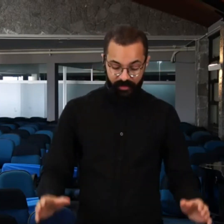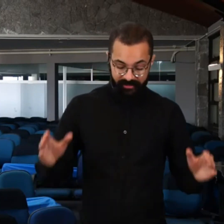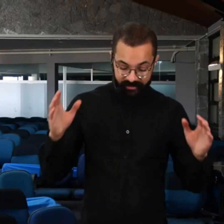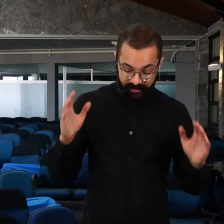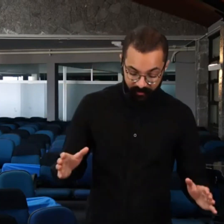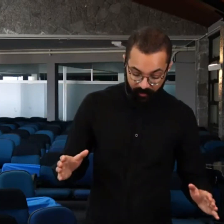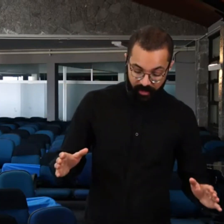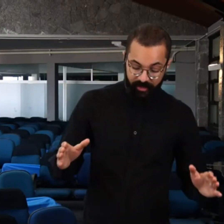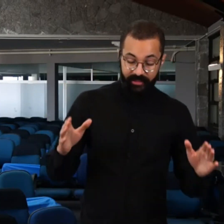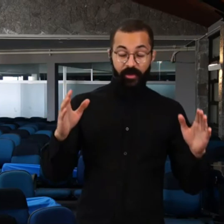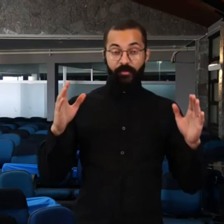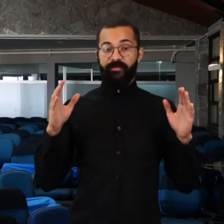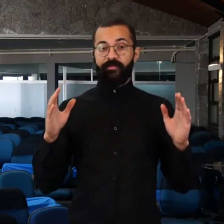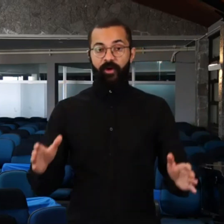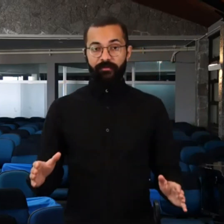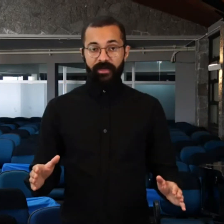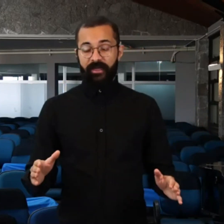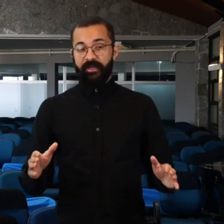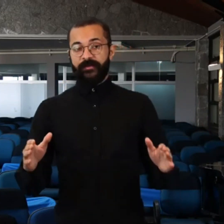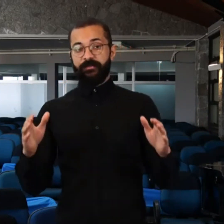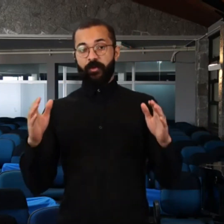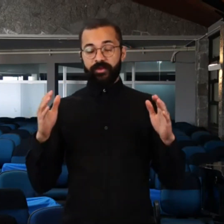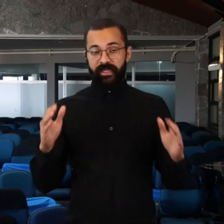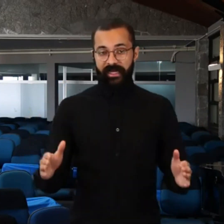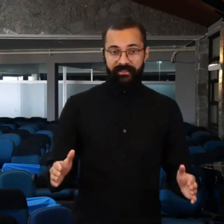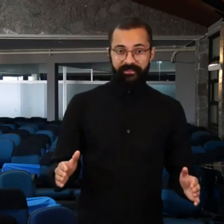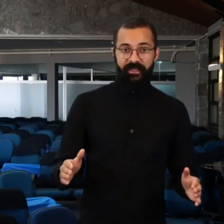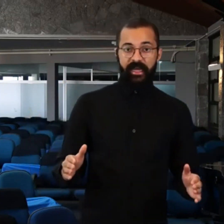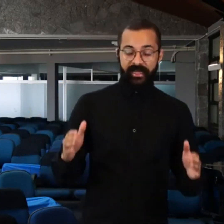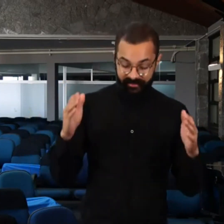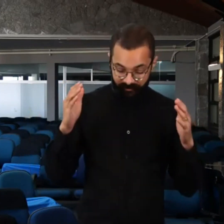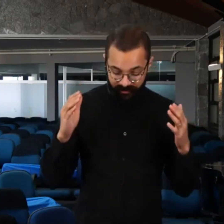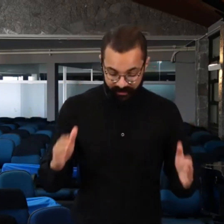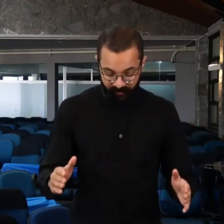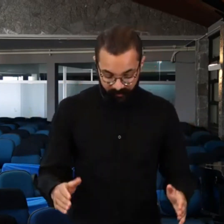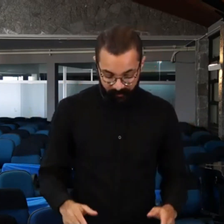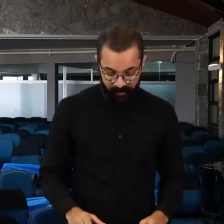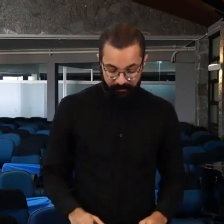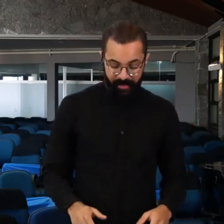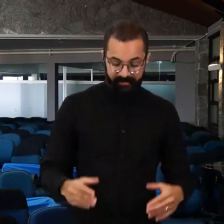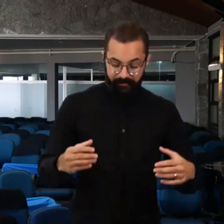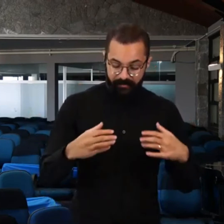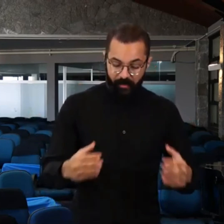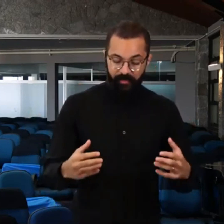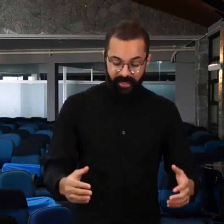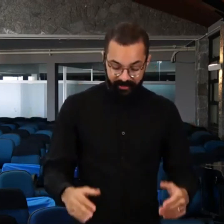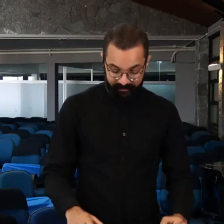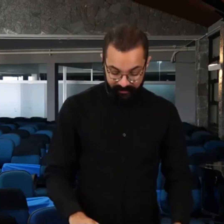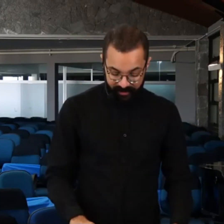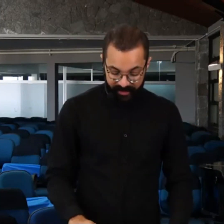oração não é uma forma de moldar a ação de Deus, mas me moldar em